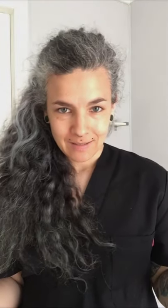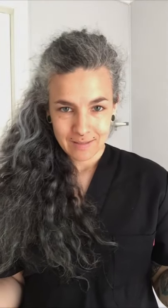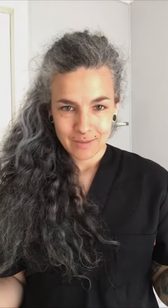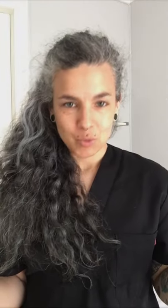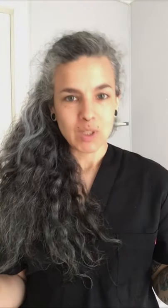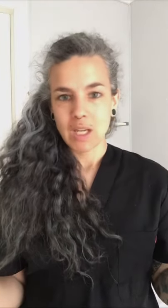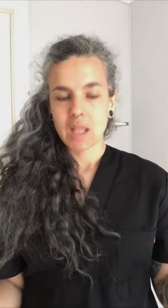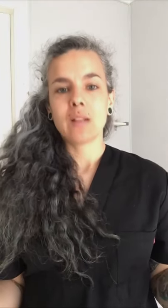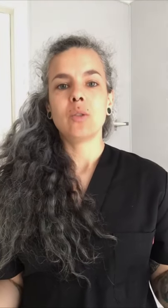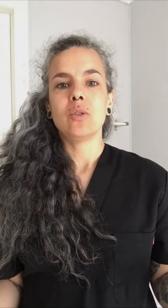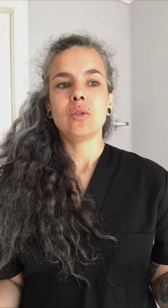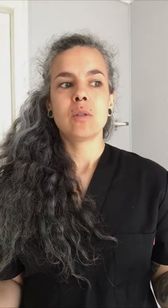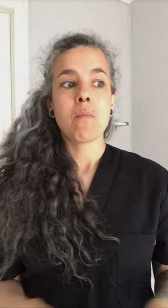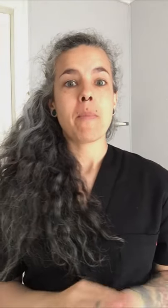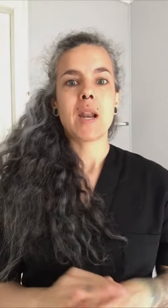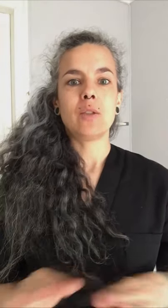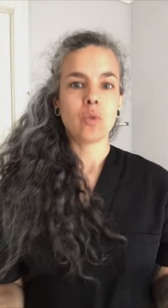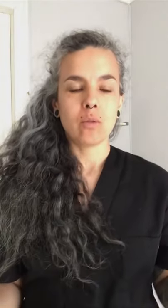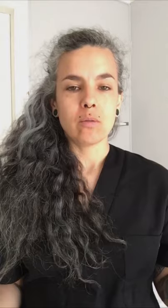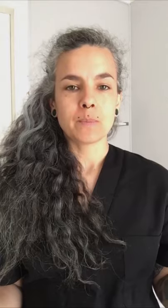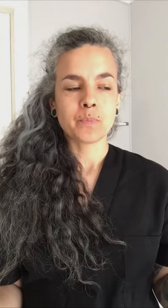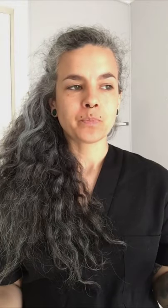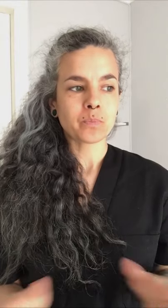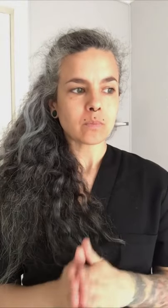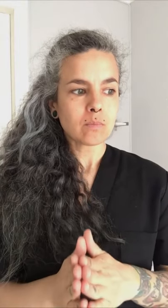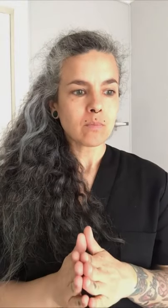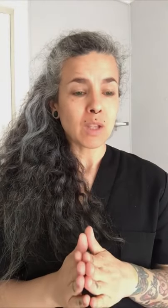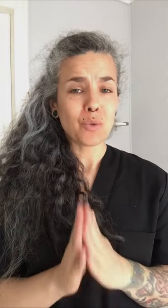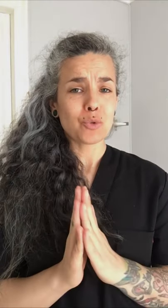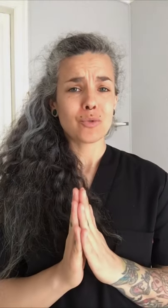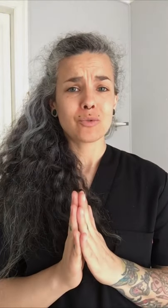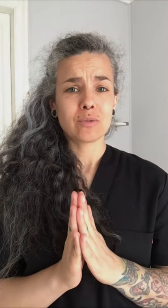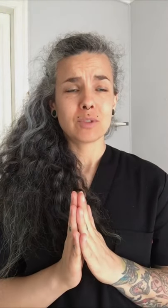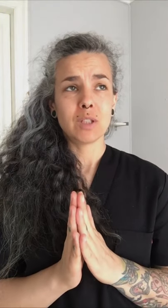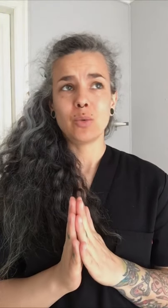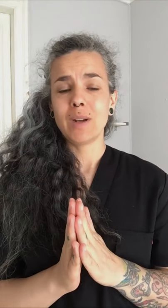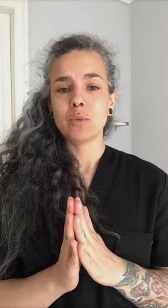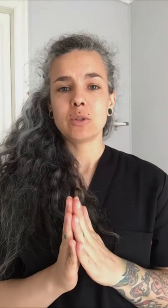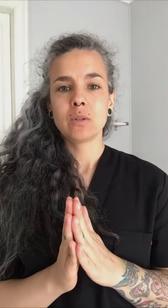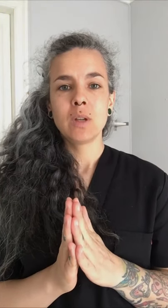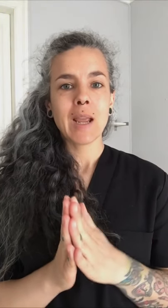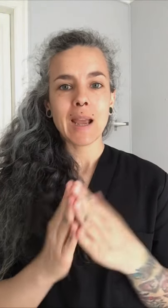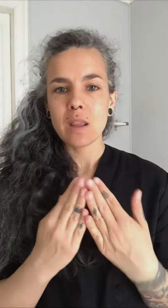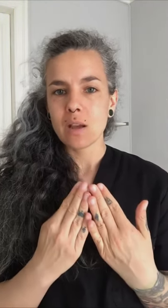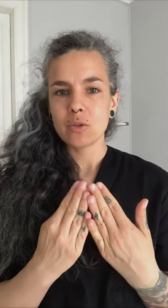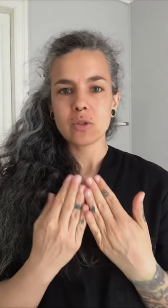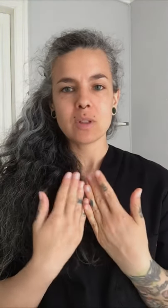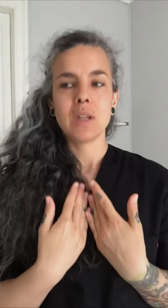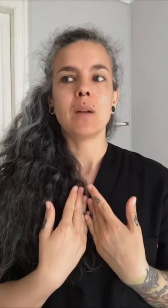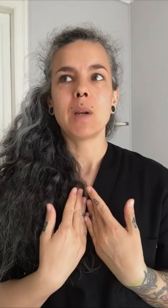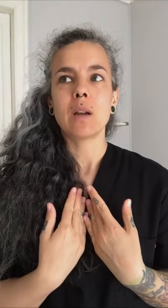utilizándolos para todo, incluso si estuviéramos callados, sin hablar,